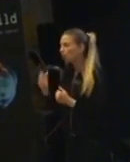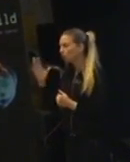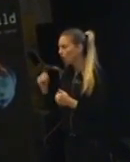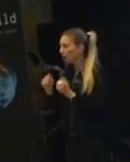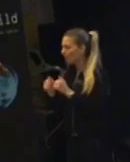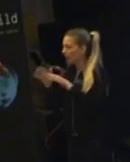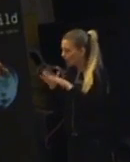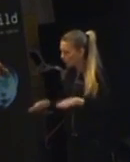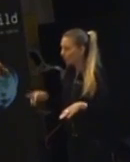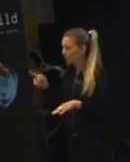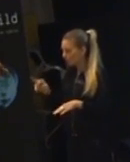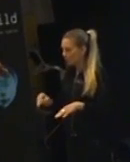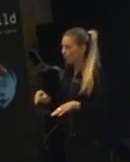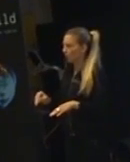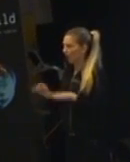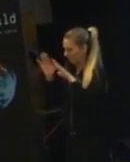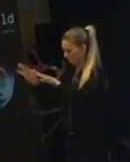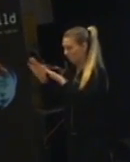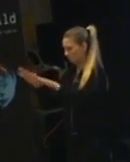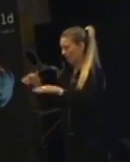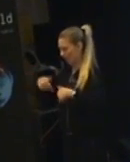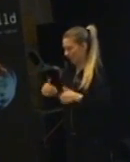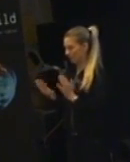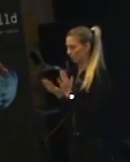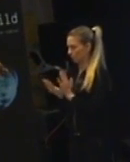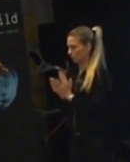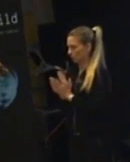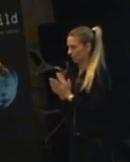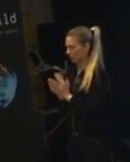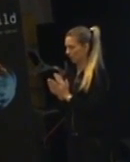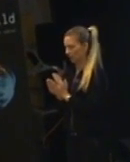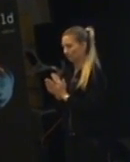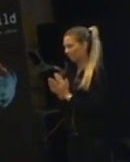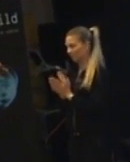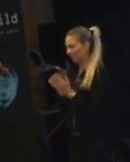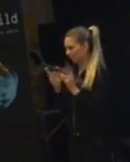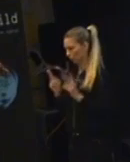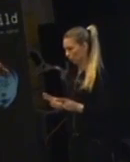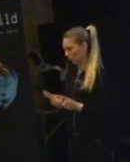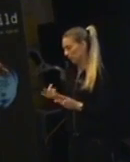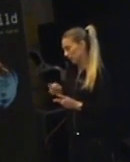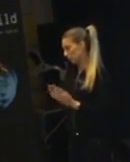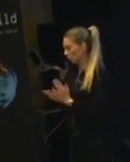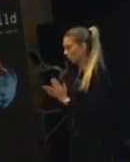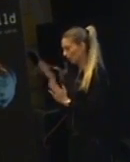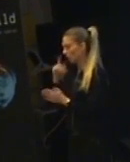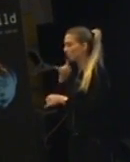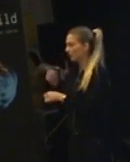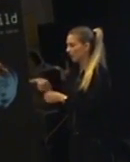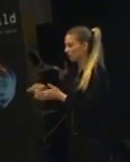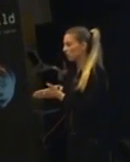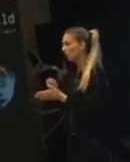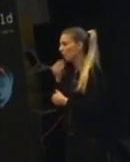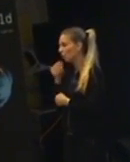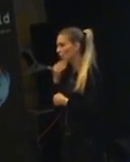och stilla och hemma. I skolan så tänker jag att vi inte ska ägna oss åt det. I skolan kan man ju till exempel beställa specialkost. För där